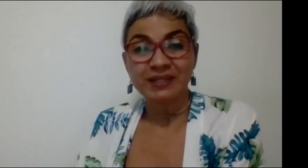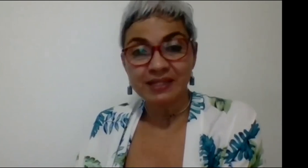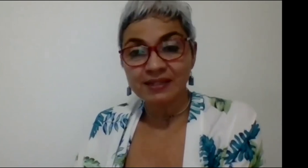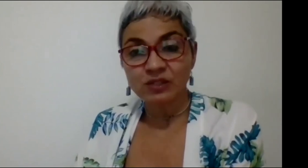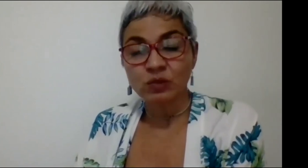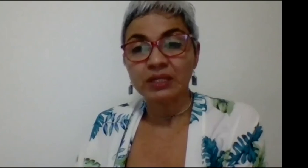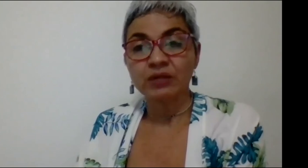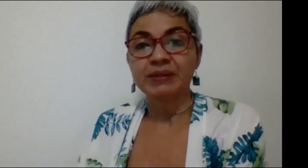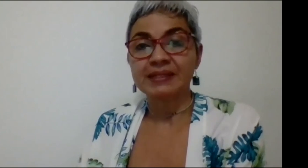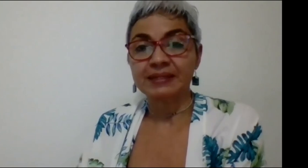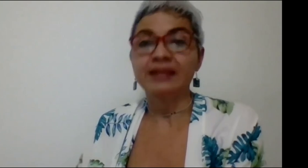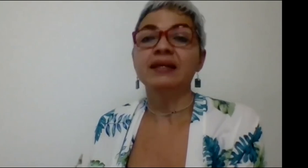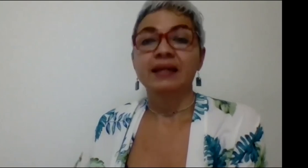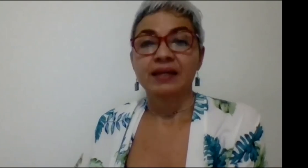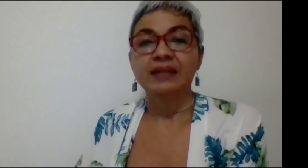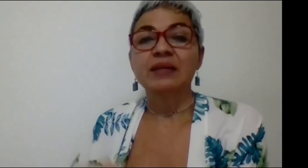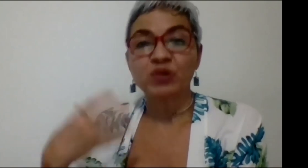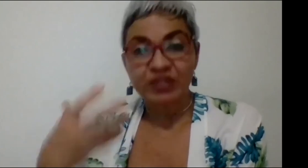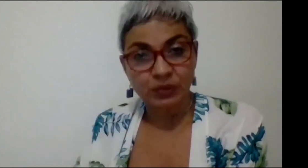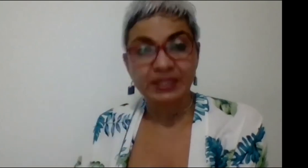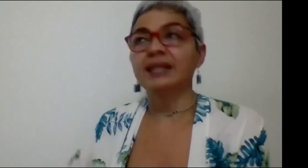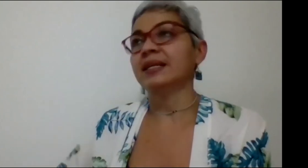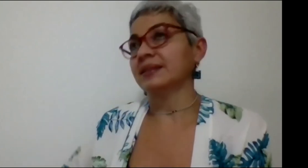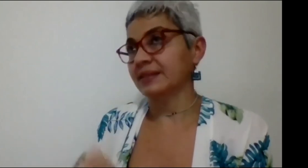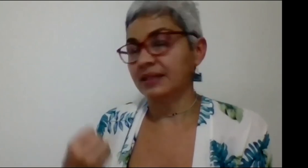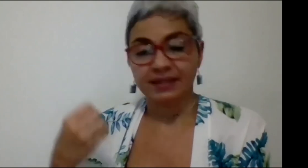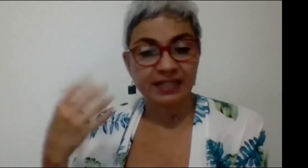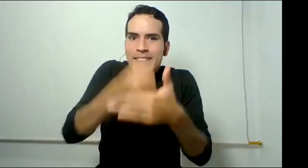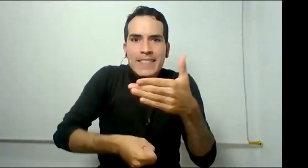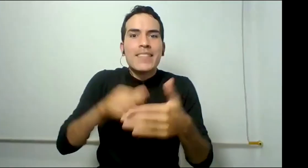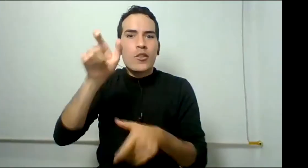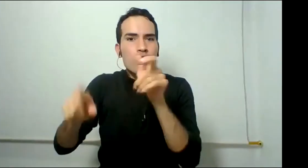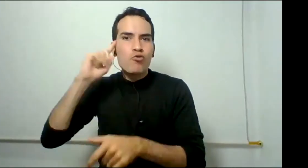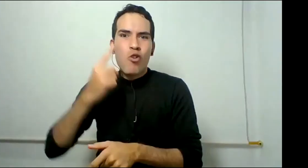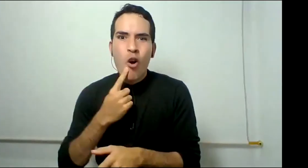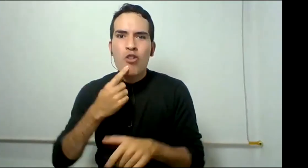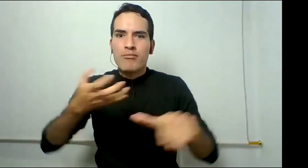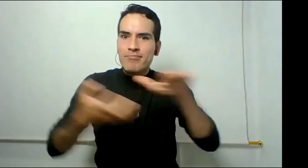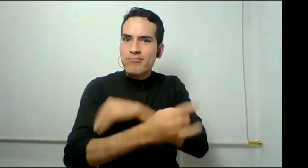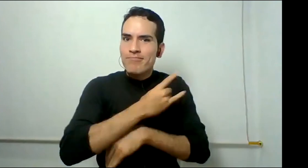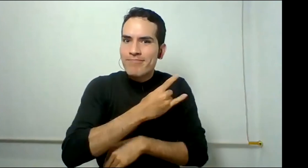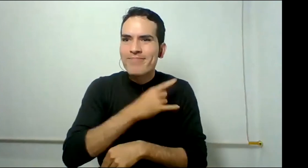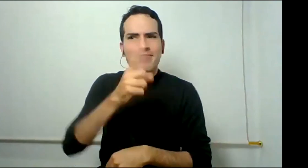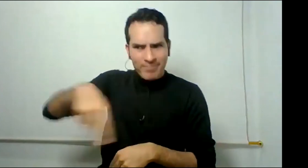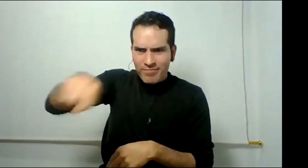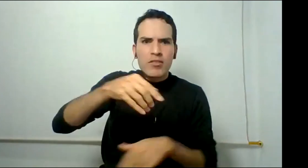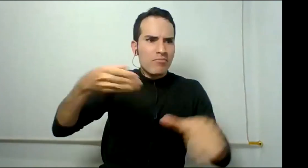presencia sorda en la universidad, de profesionales, de estudiantes, pues no habrá